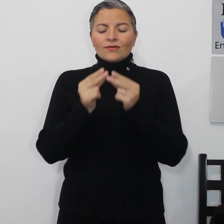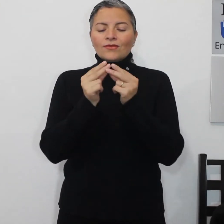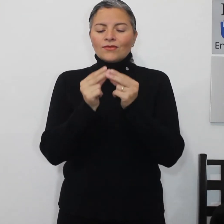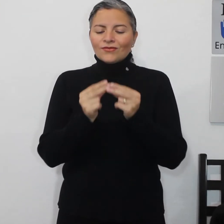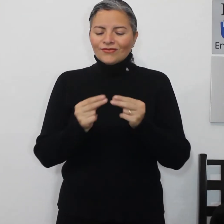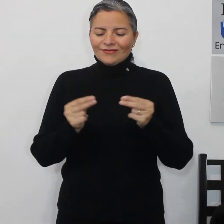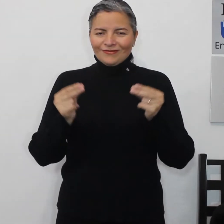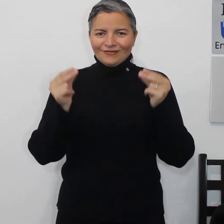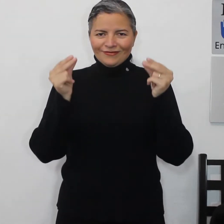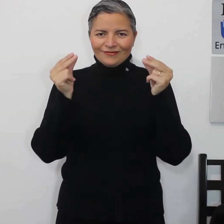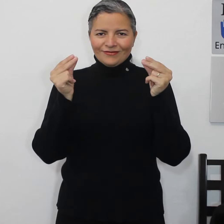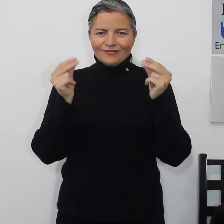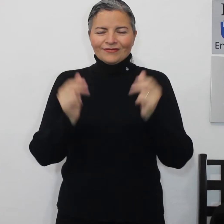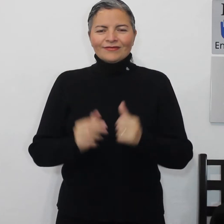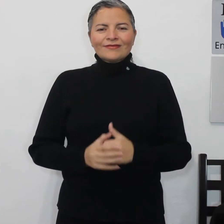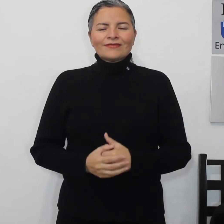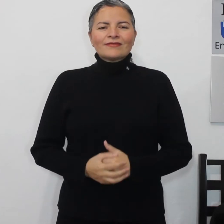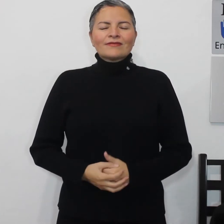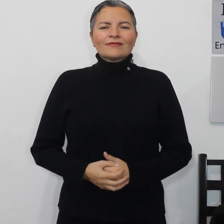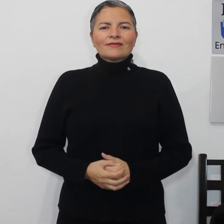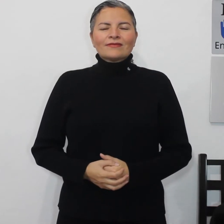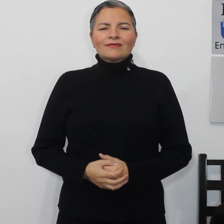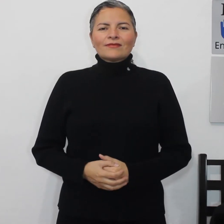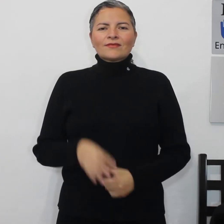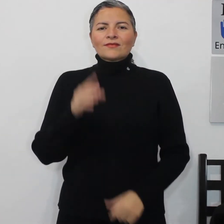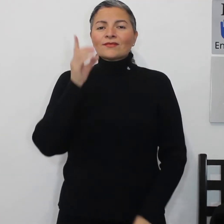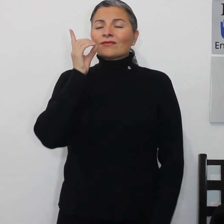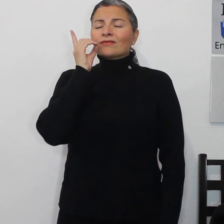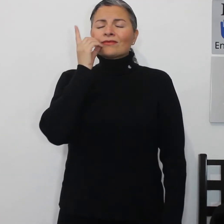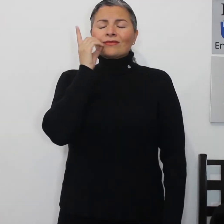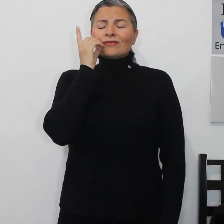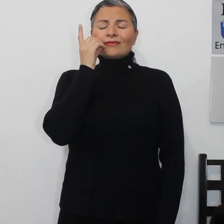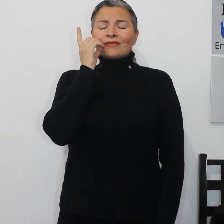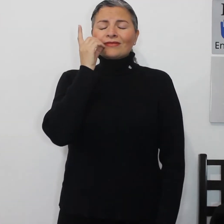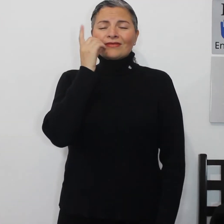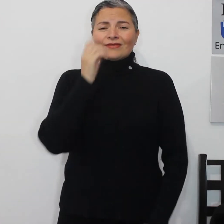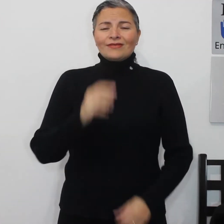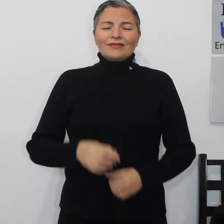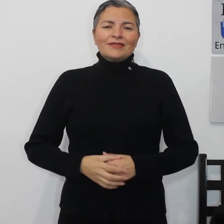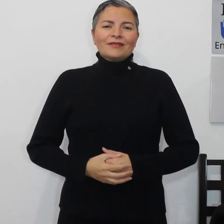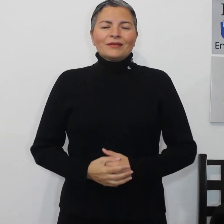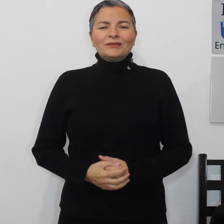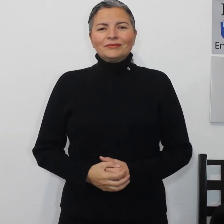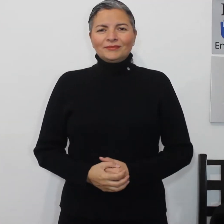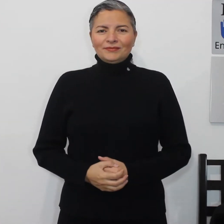melón, mezcal, atún,